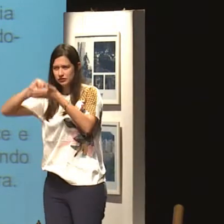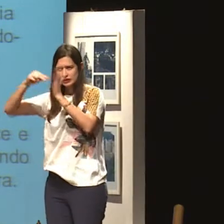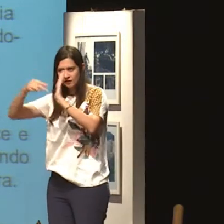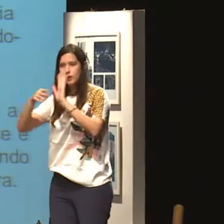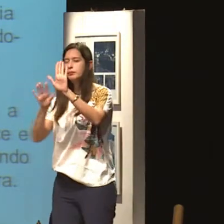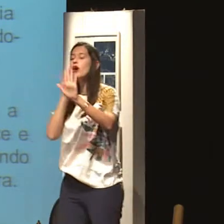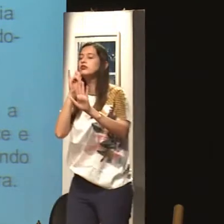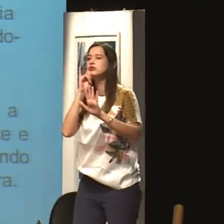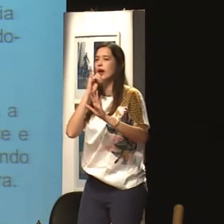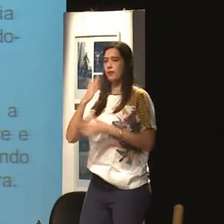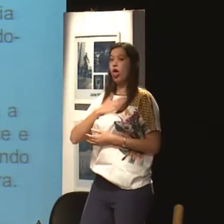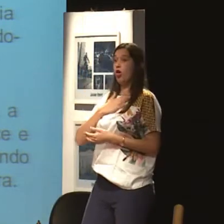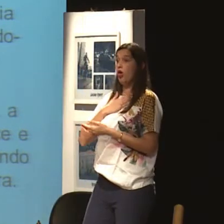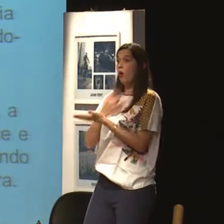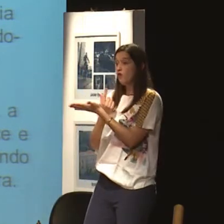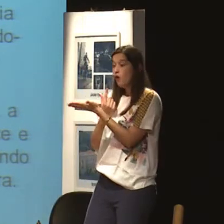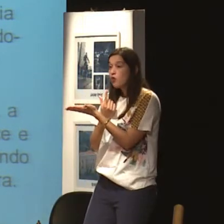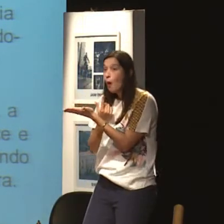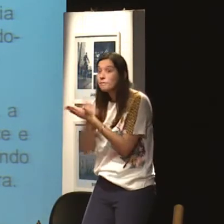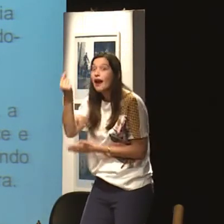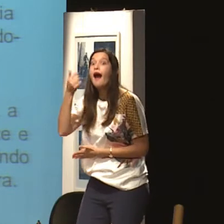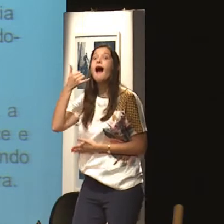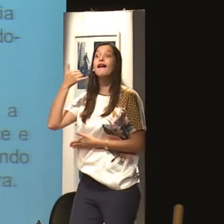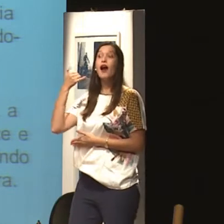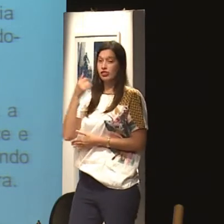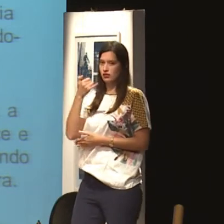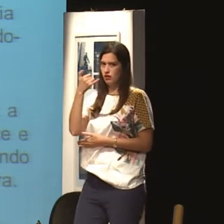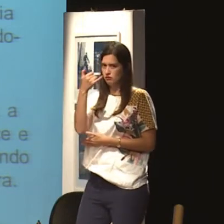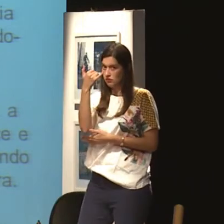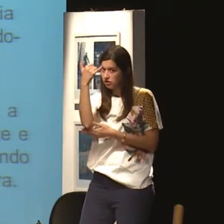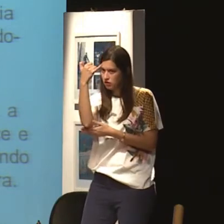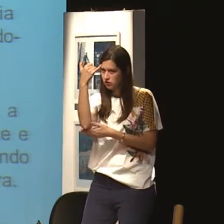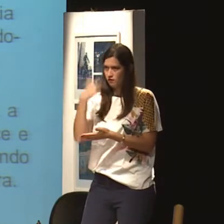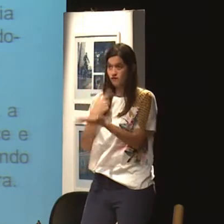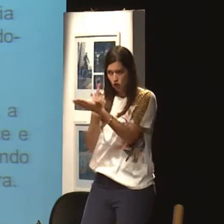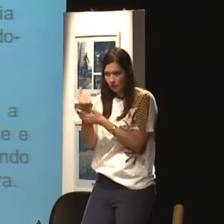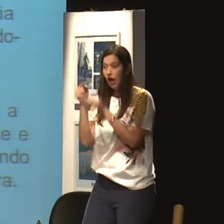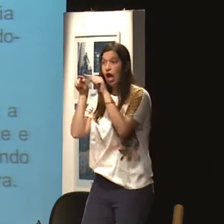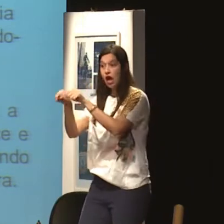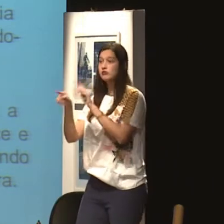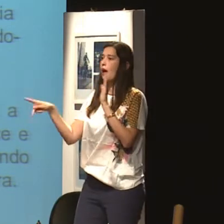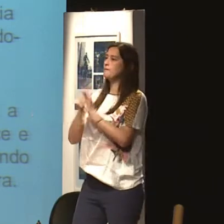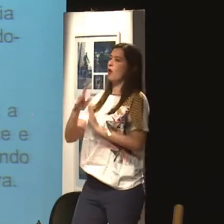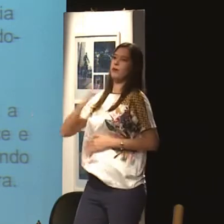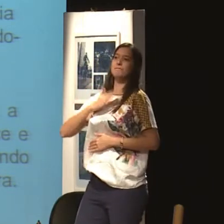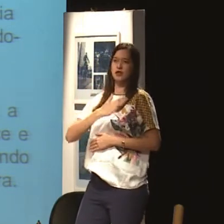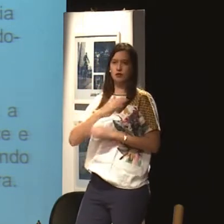Vocês sabem o que significa posse? Por exemplo, eu vou comprar uma caneta. Comprei uma caneta, vou comprar uma caneta. Essa caneta é